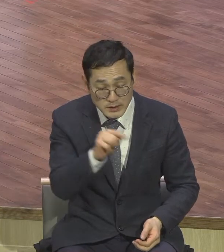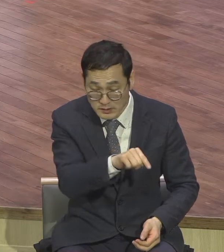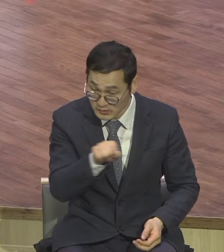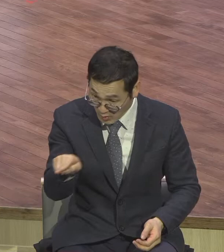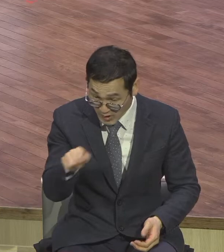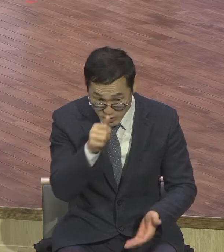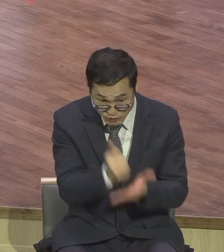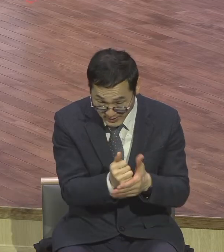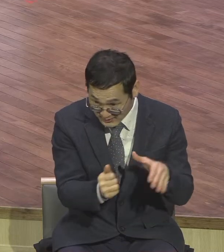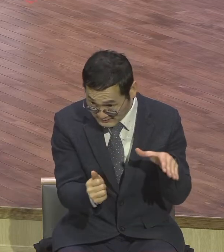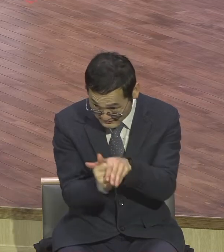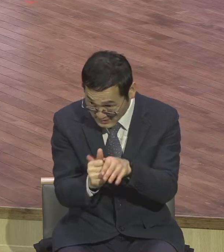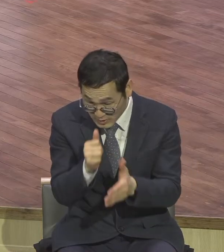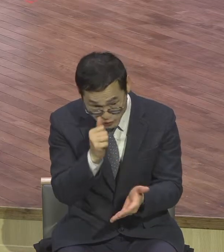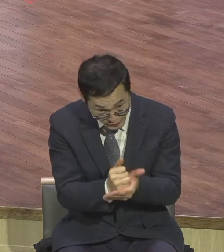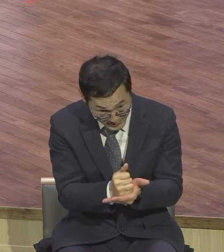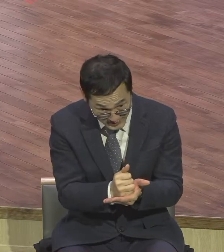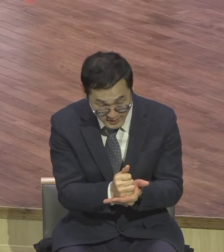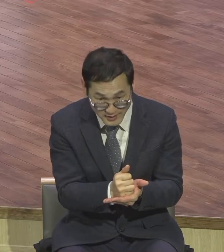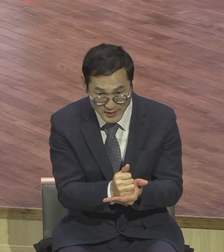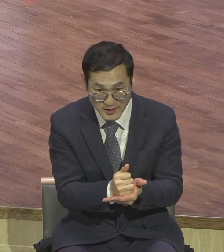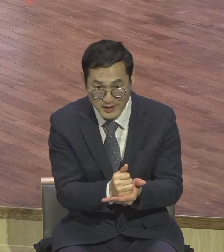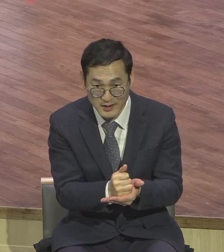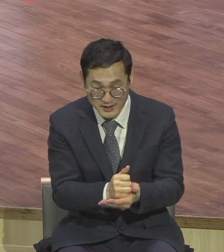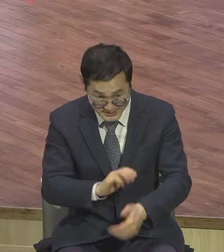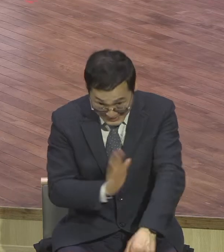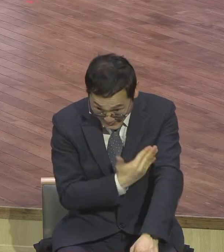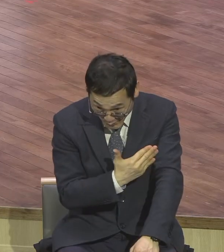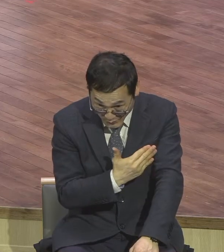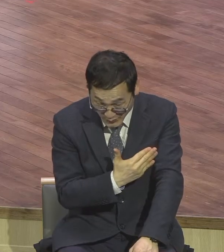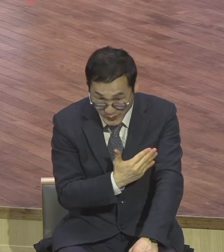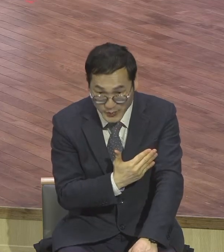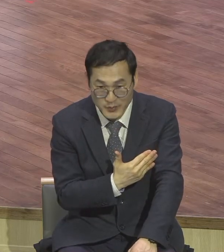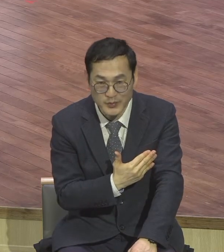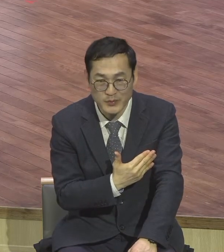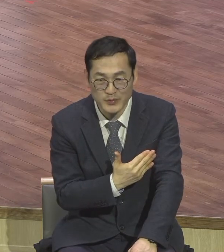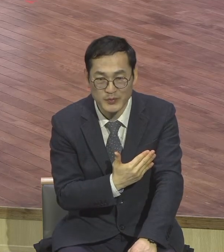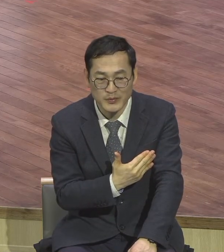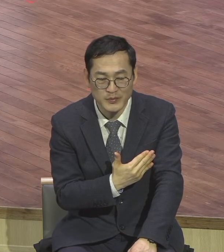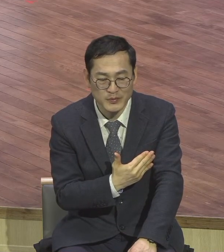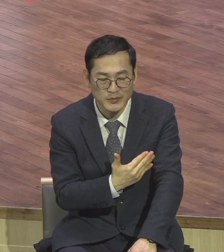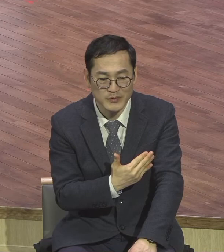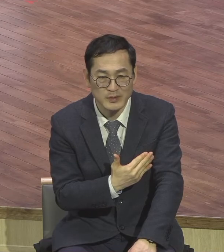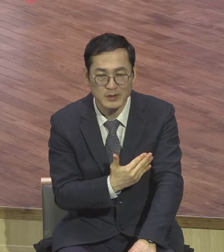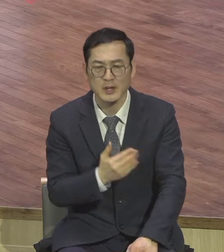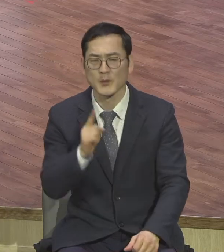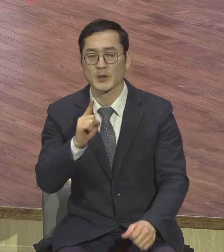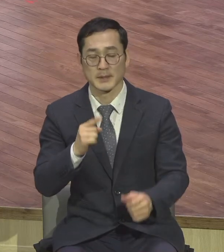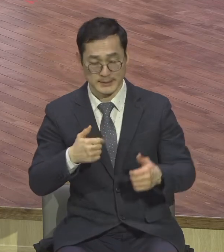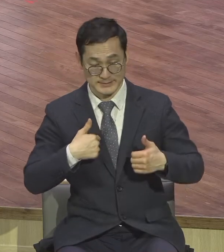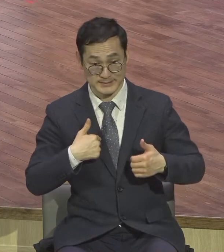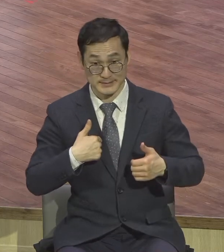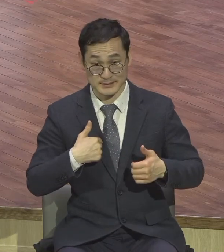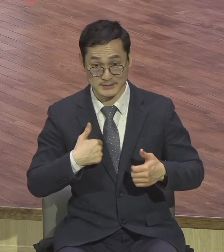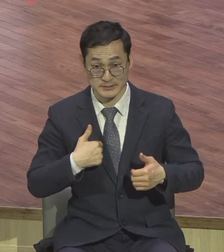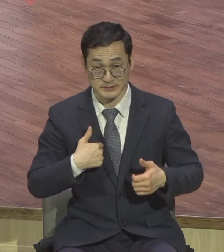내게 죄를 범하거든 제 3자 입장에 바라본 것이 아니라 나와 직접 관계 나에게 직접